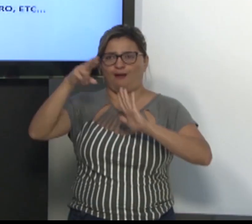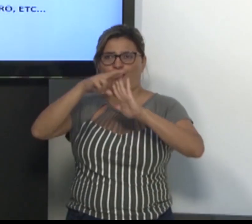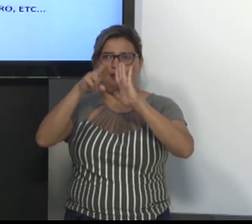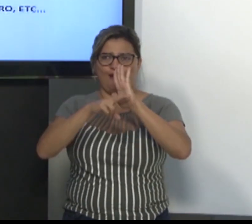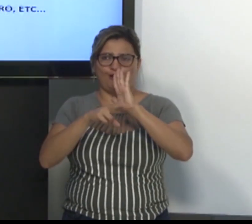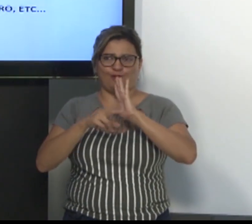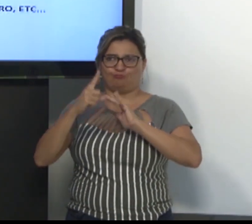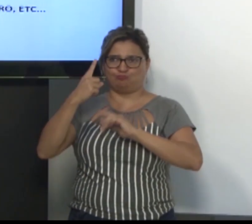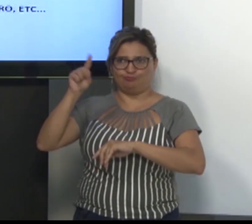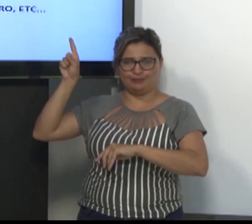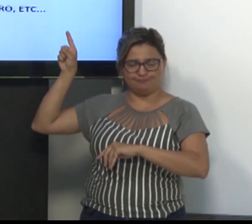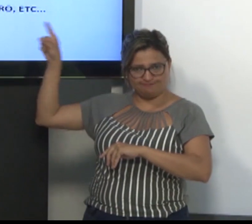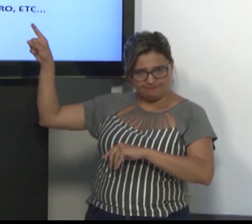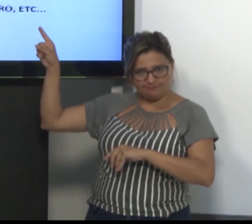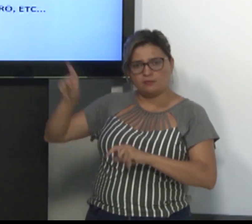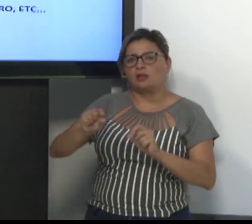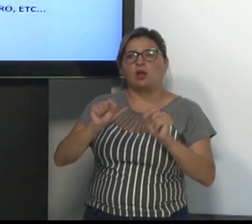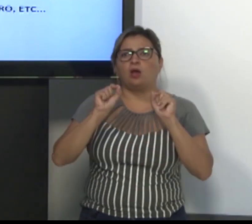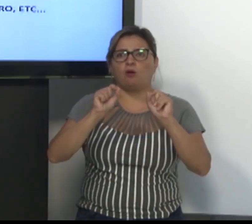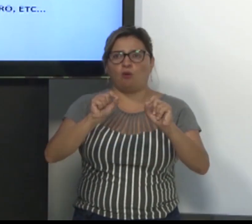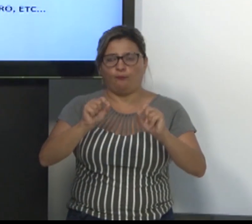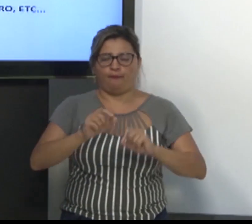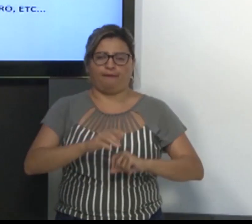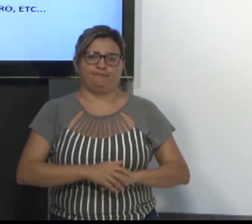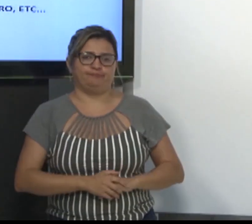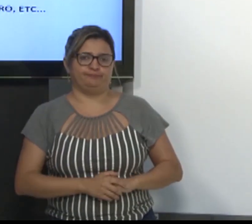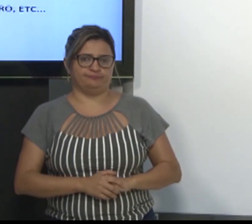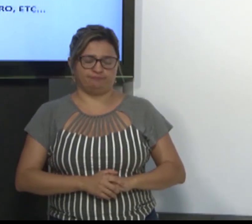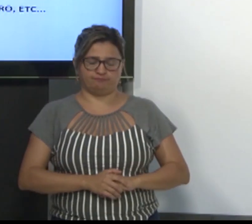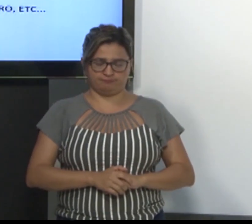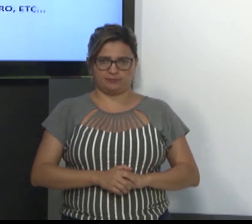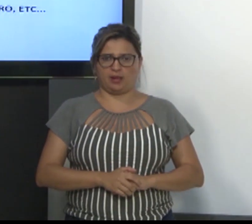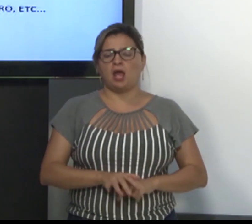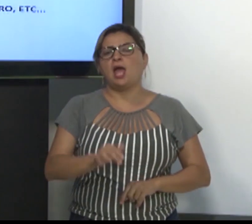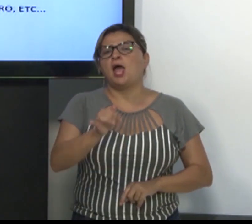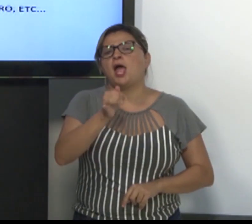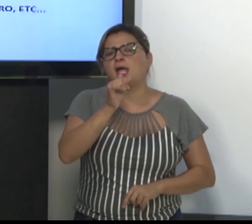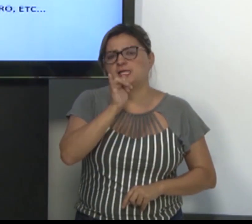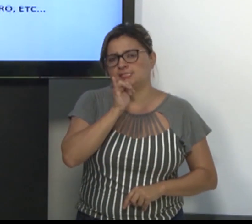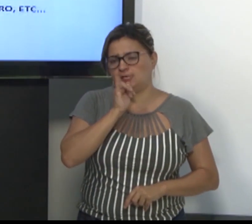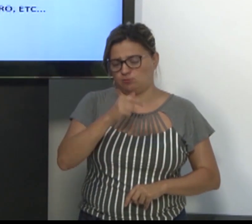as pessoas acham mais confuso, né, as regras da dominância.